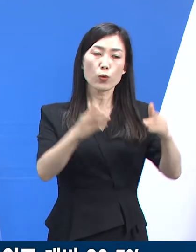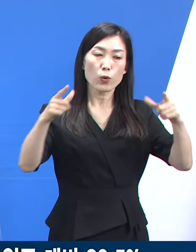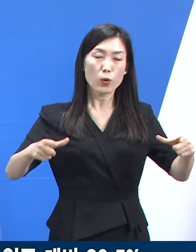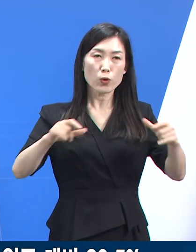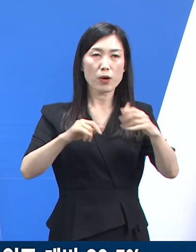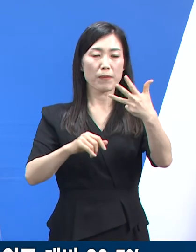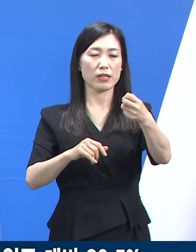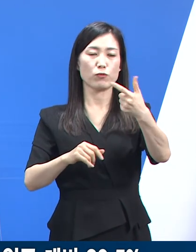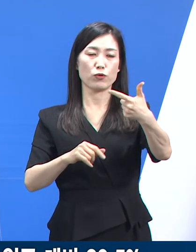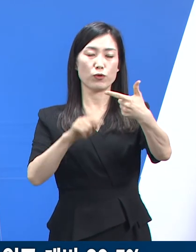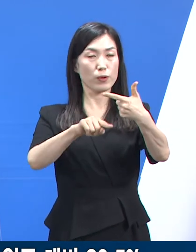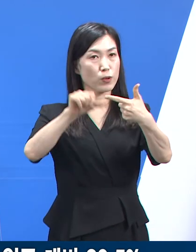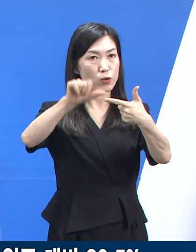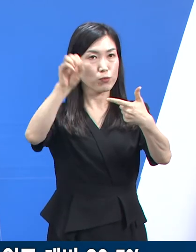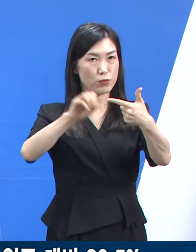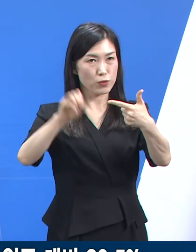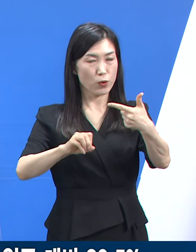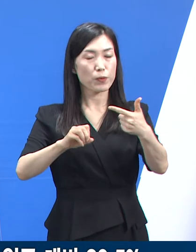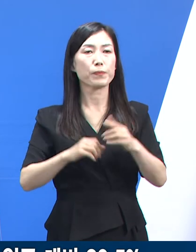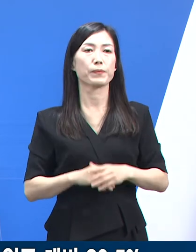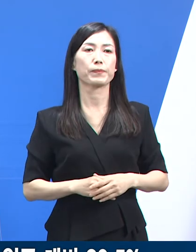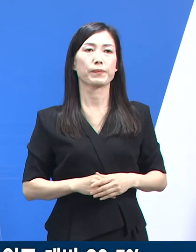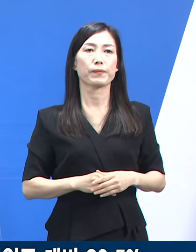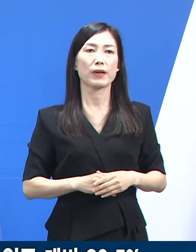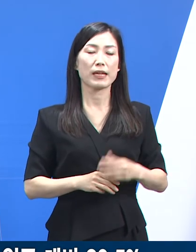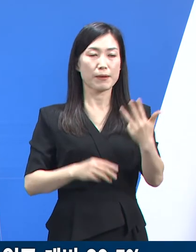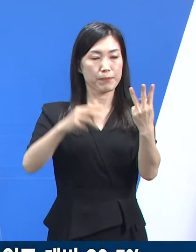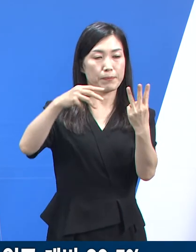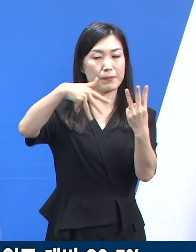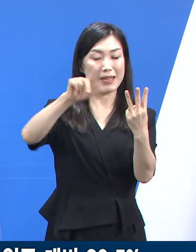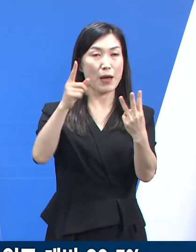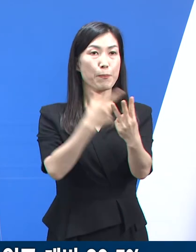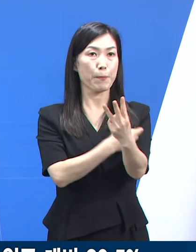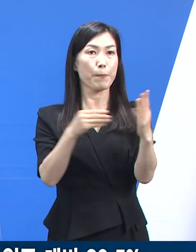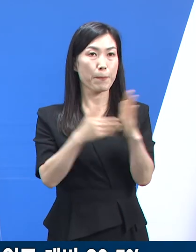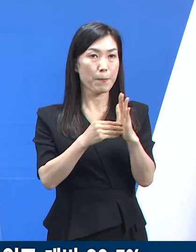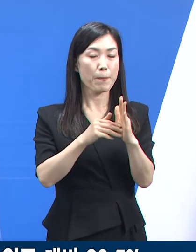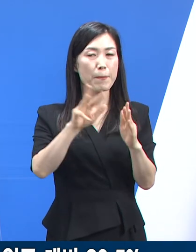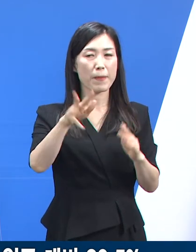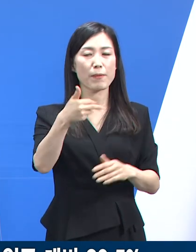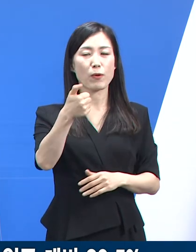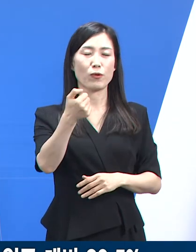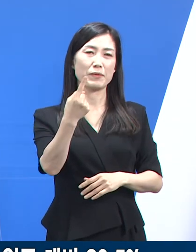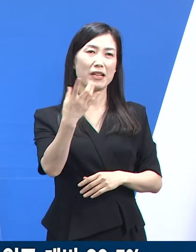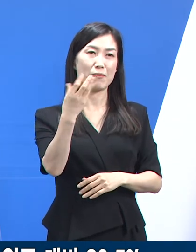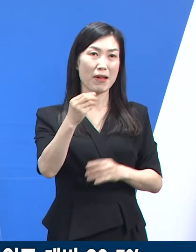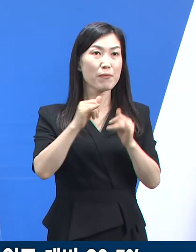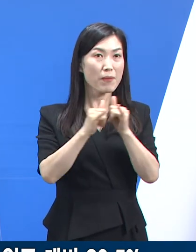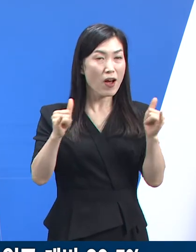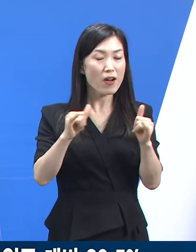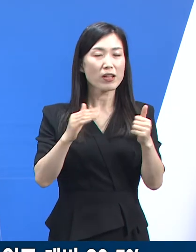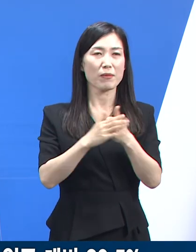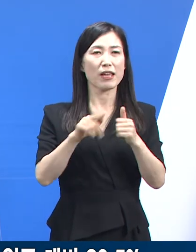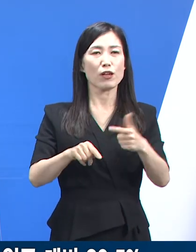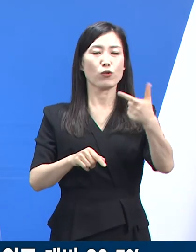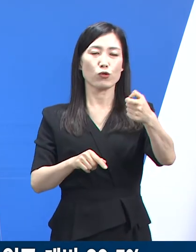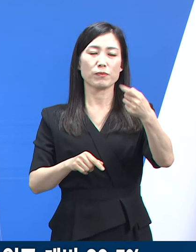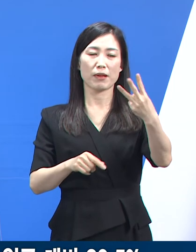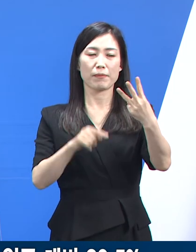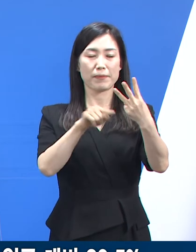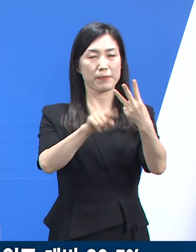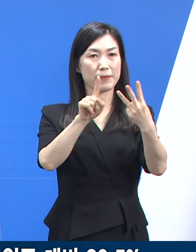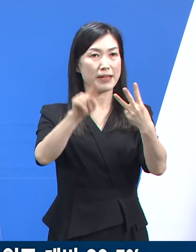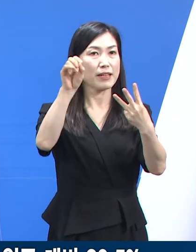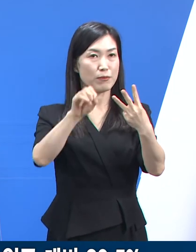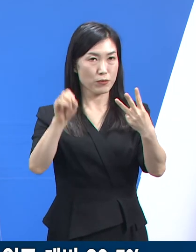대비 86.5%에 해당합니다. 3차 접종자는 851만 15명으로 경기도 인구 대비 63.1